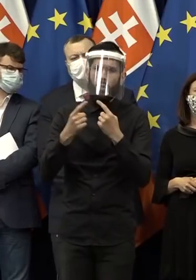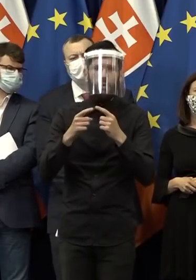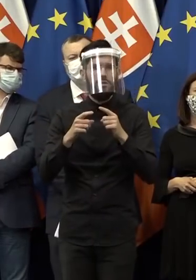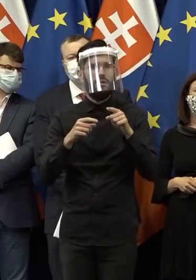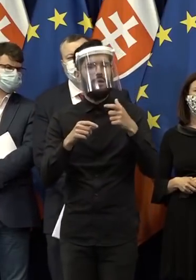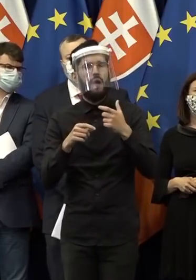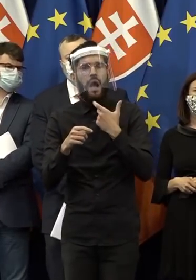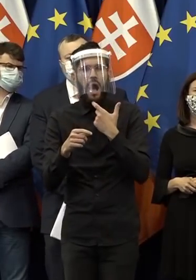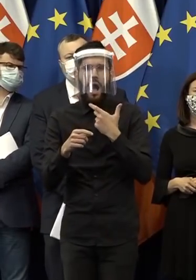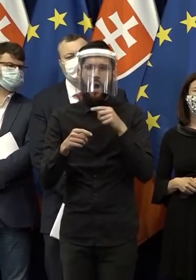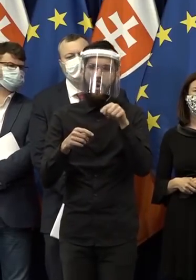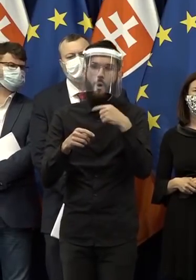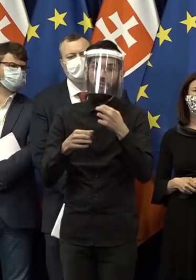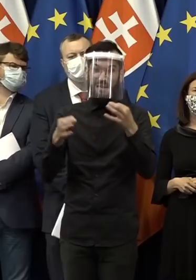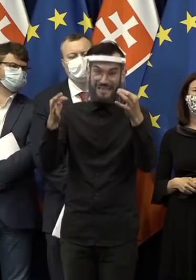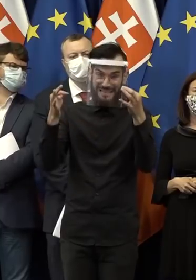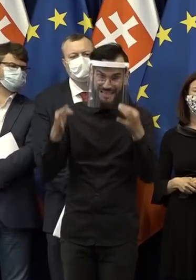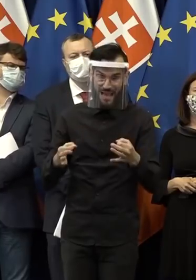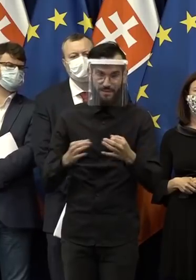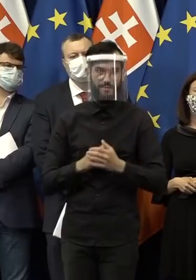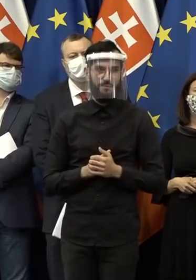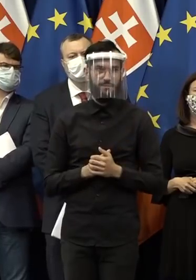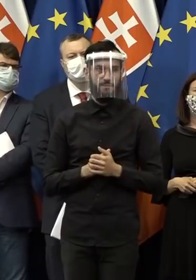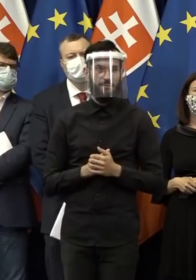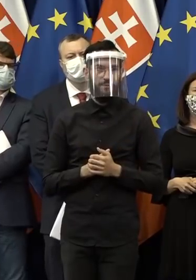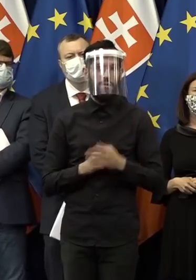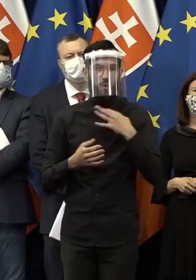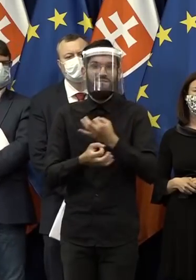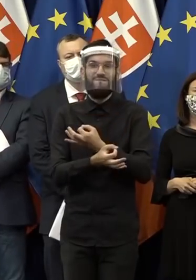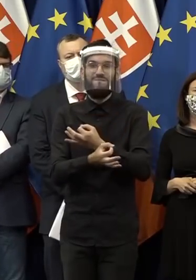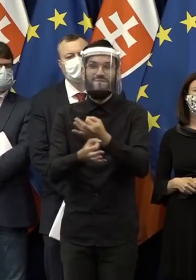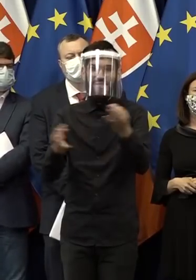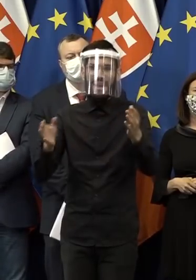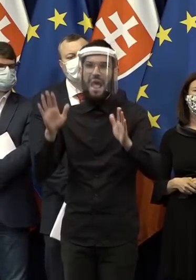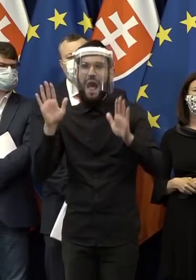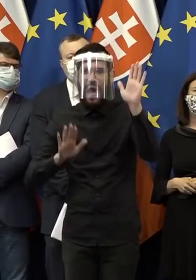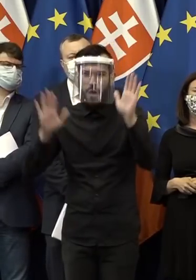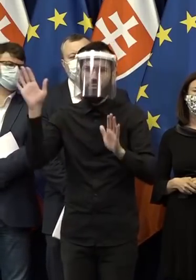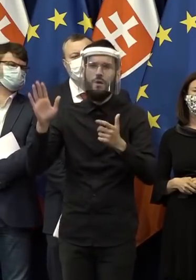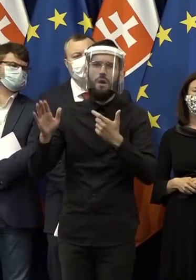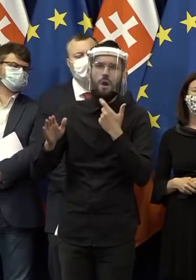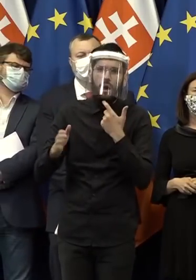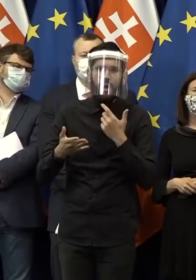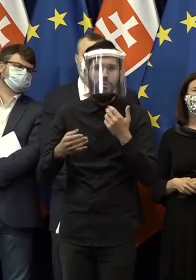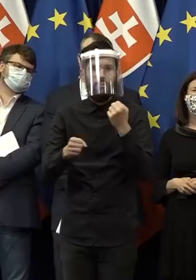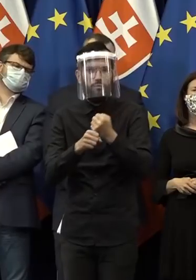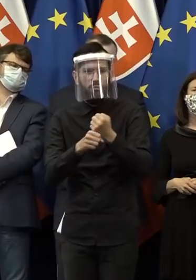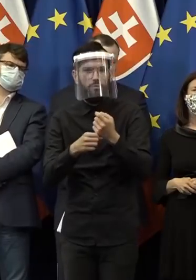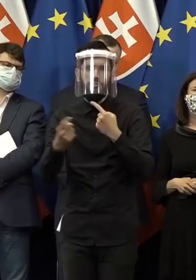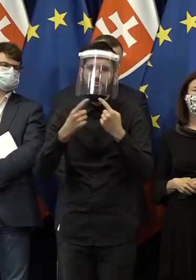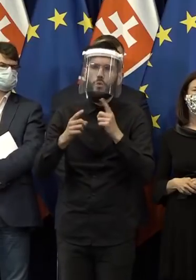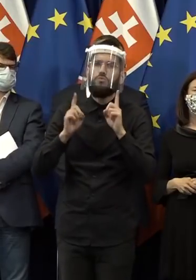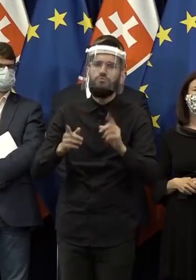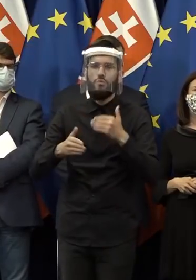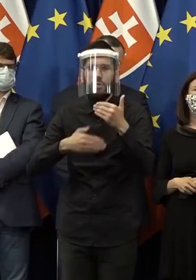šeobecné formulácie, že sa zjednoduchí participácii a verejnosti na hlasovanie a podobne, tak ako ste sa teda nakoniec dohodli,